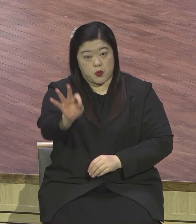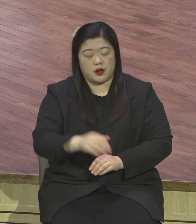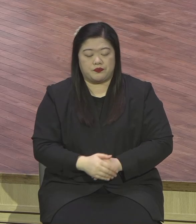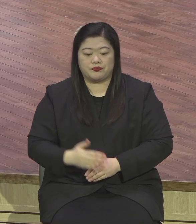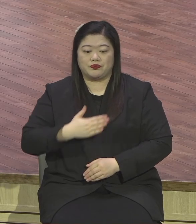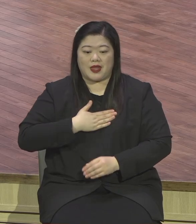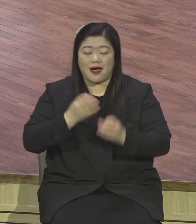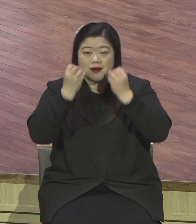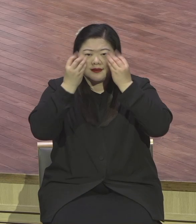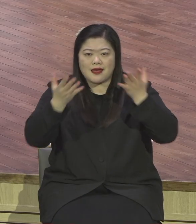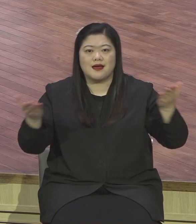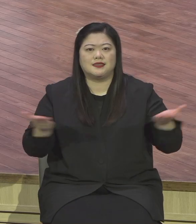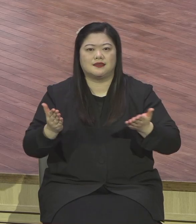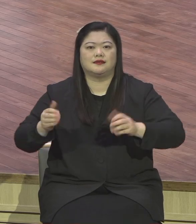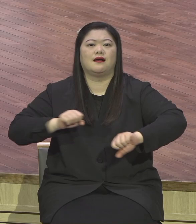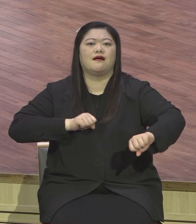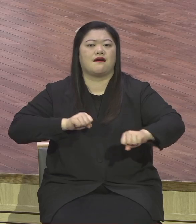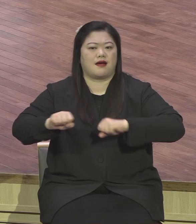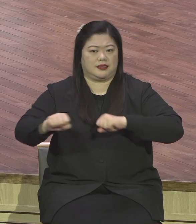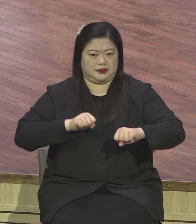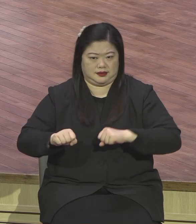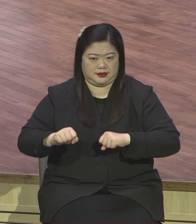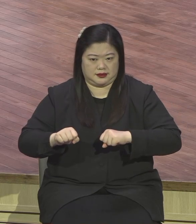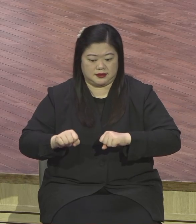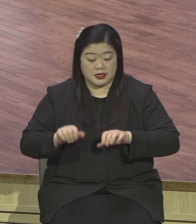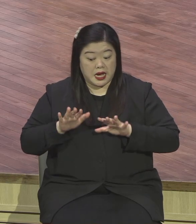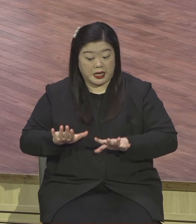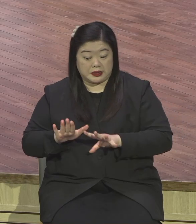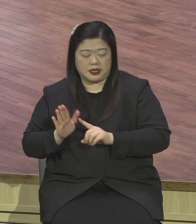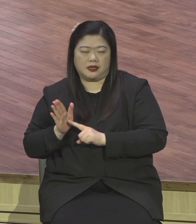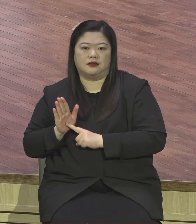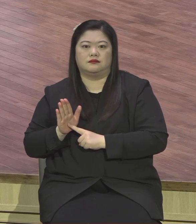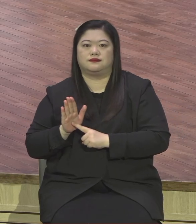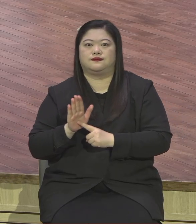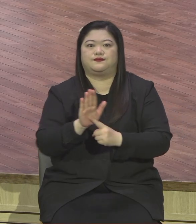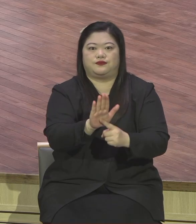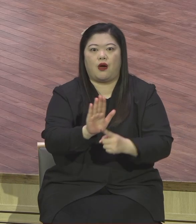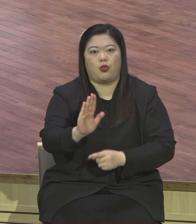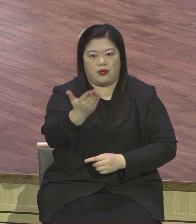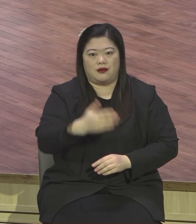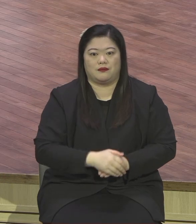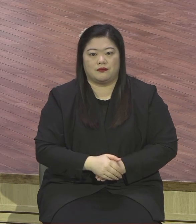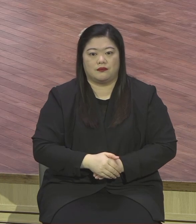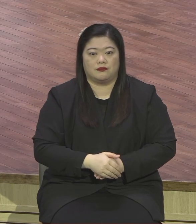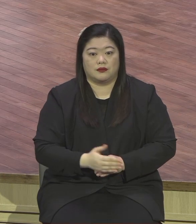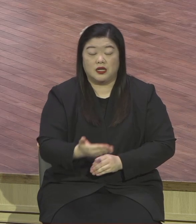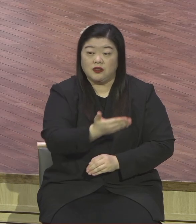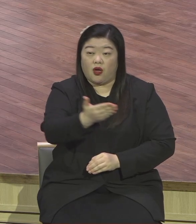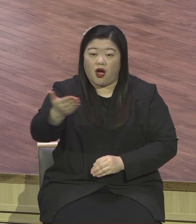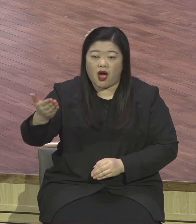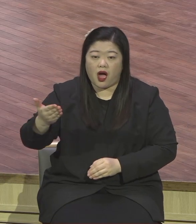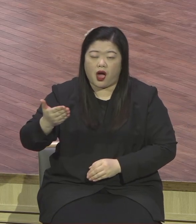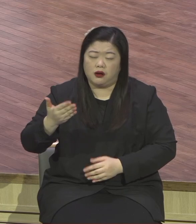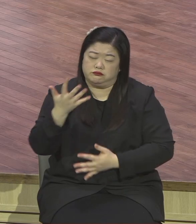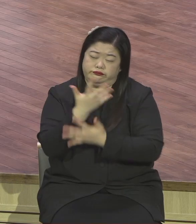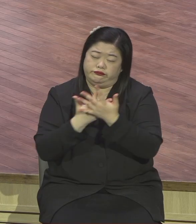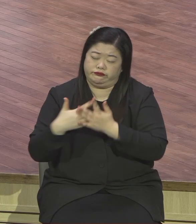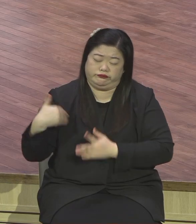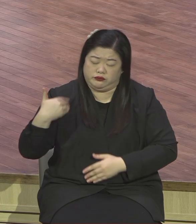일을 행하리니 이제 나타낼 것이라 너희가 그것을 알지 못하겠느냐 반드시